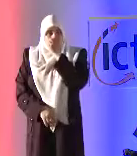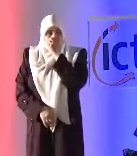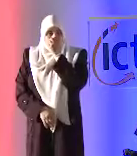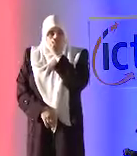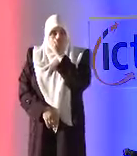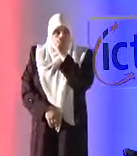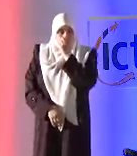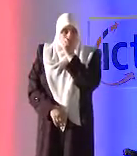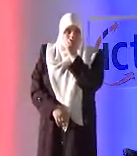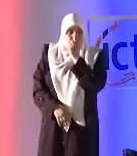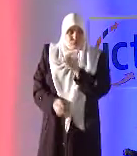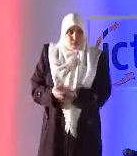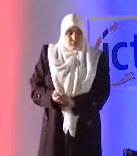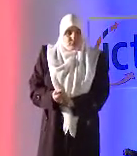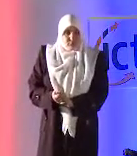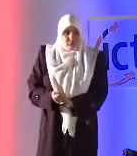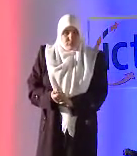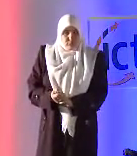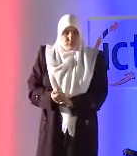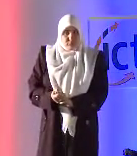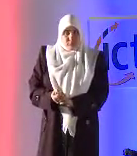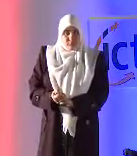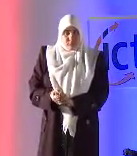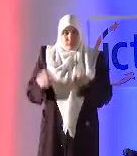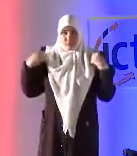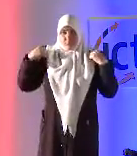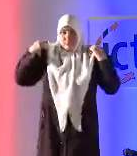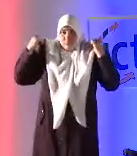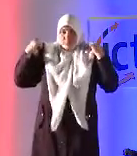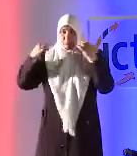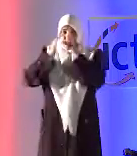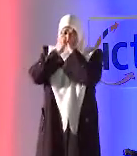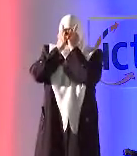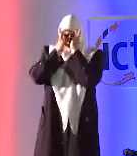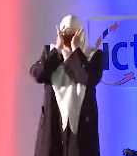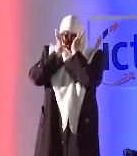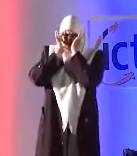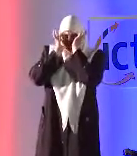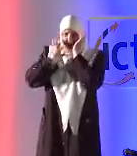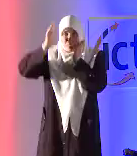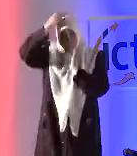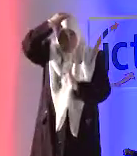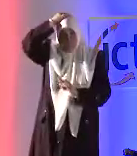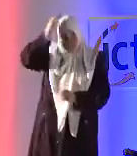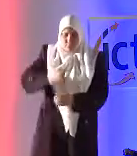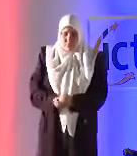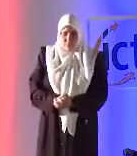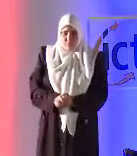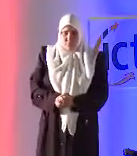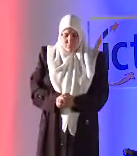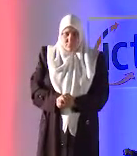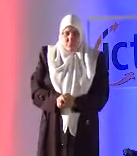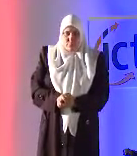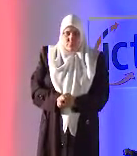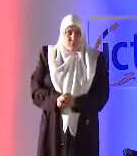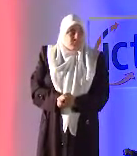لذلك هناكية مزدية في الخروج مع تحديد منطقة التعديل أو أي أي شخص أستطيع إستخدم